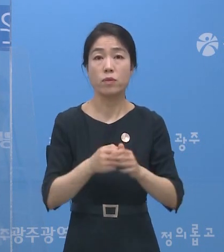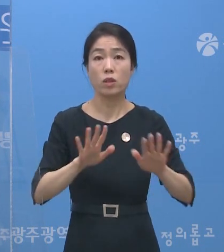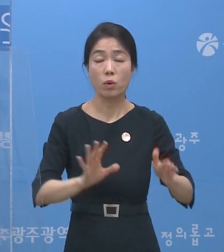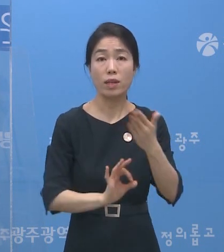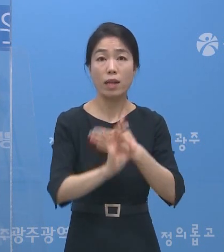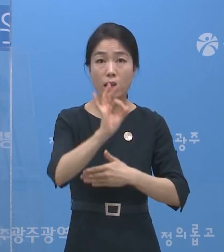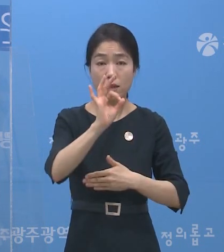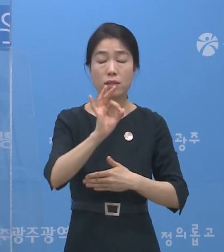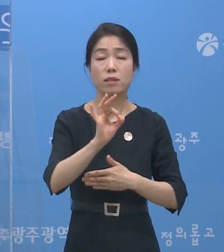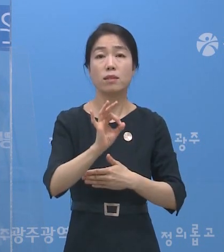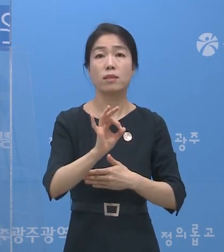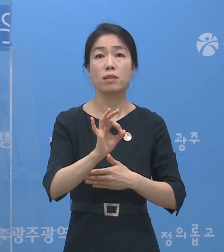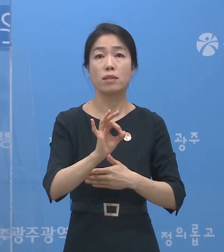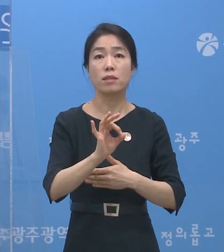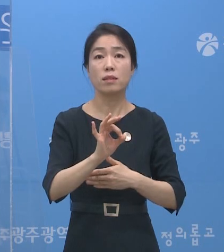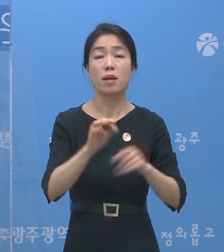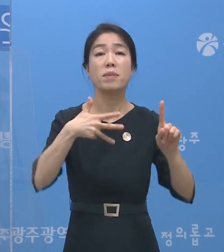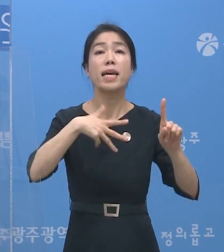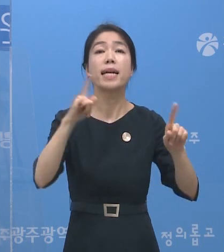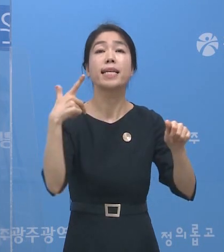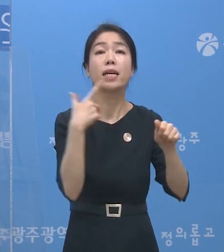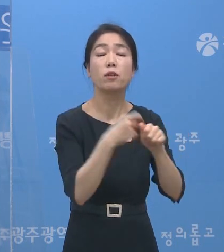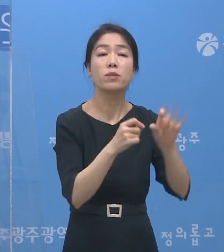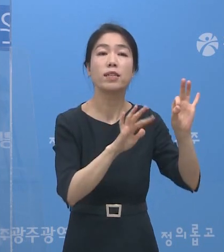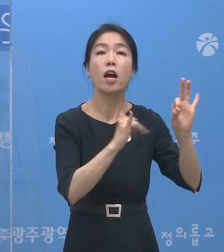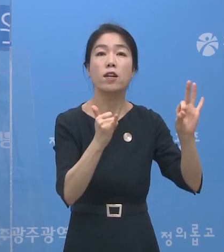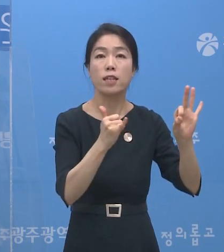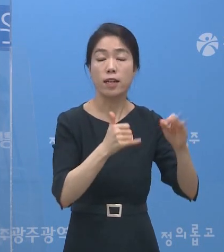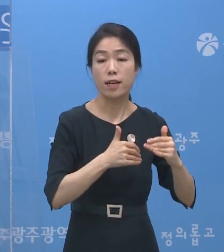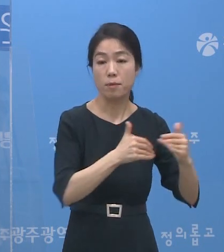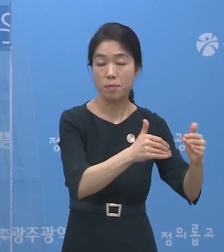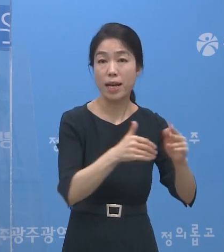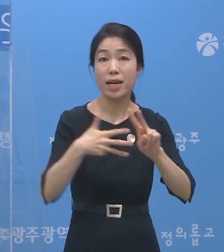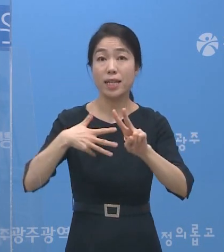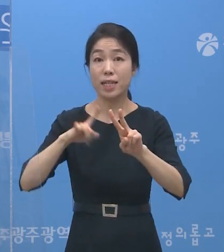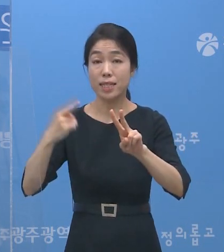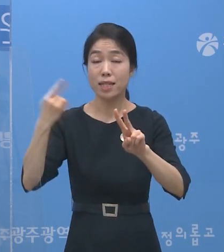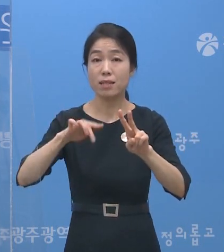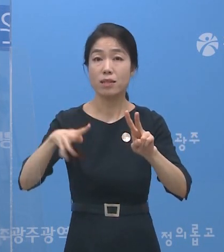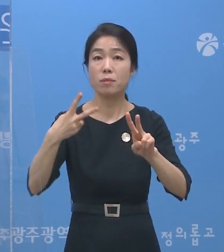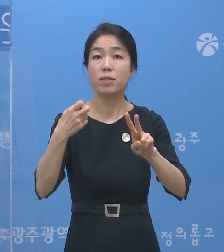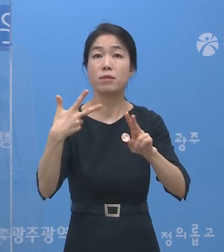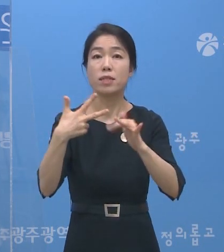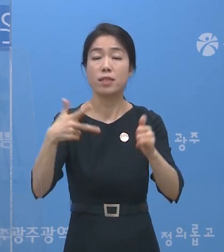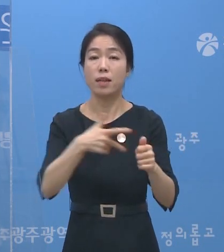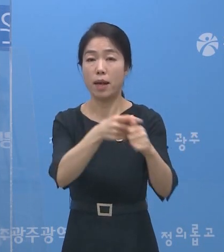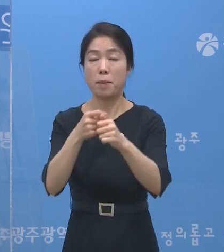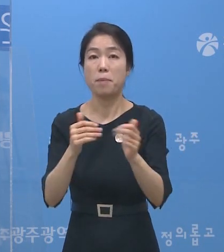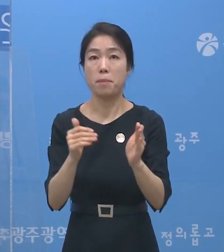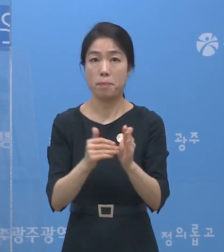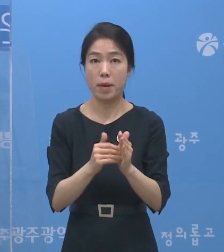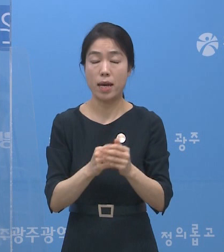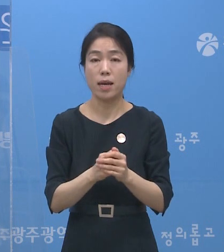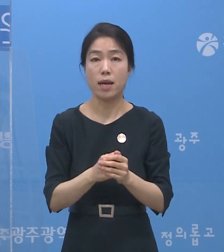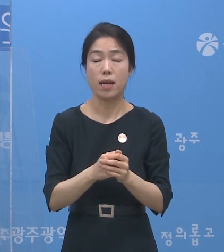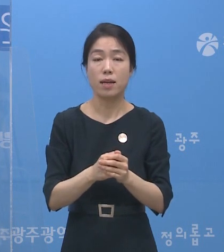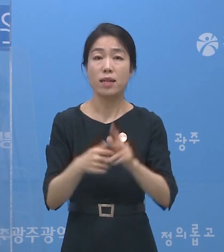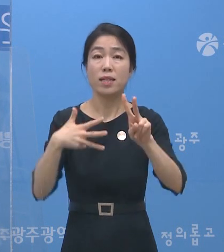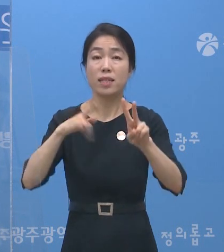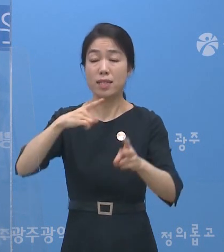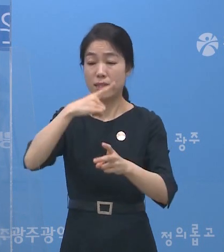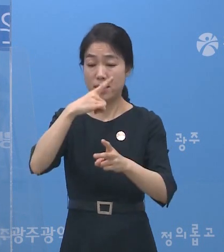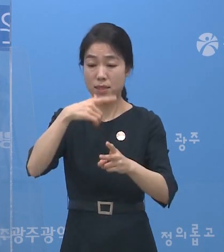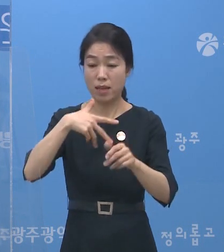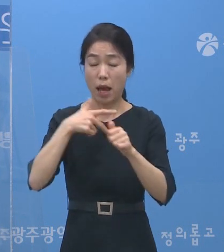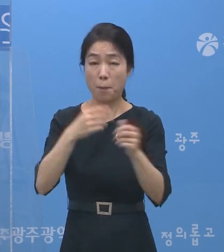오늘 오전에 1차 접종은 10명 진행했고요. 2차 접종이 1,427명 진행했습니다. 그래서 총 2차 접종